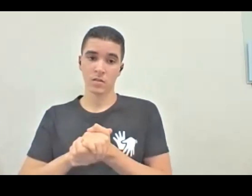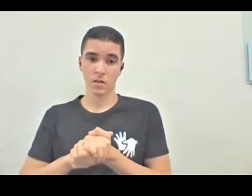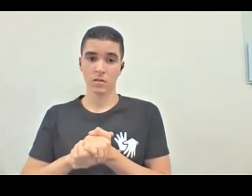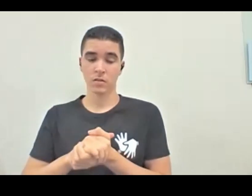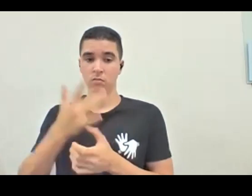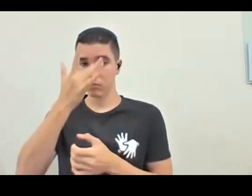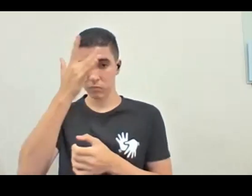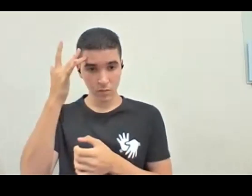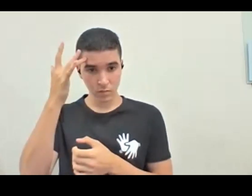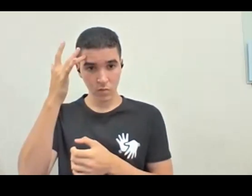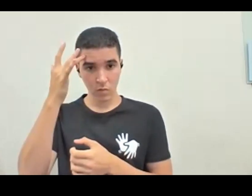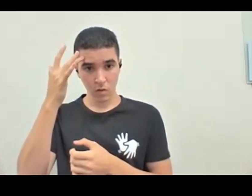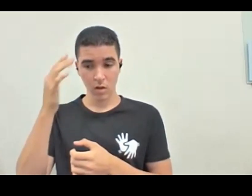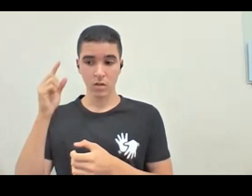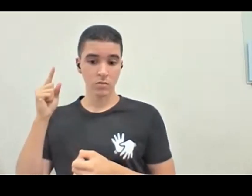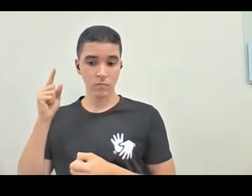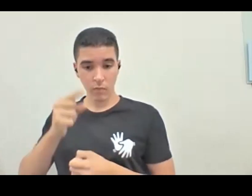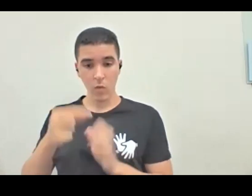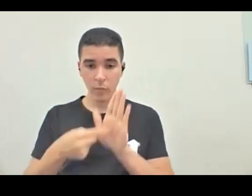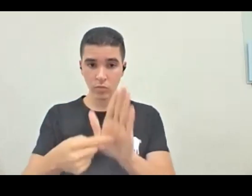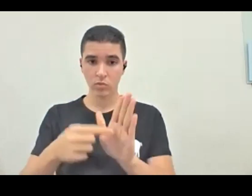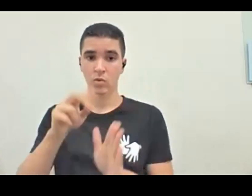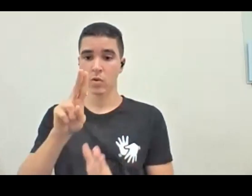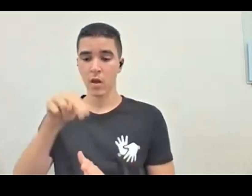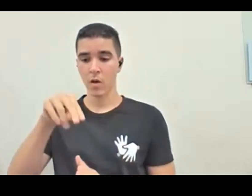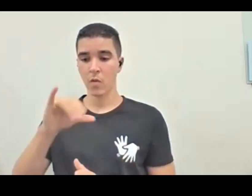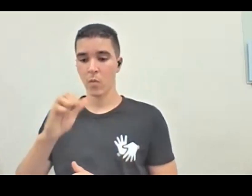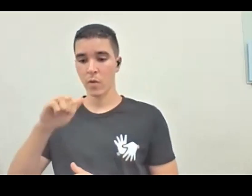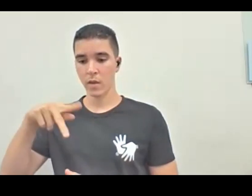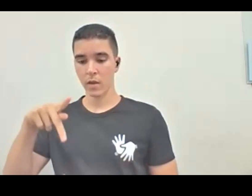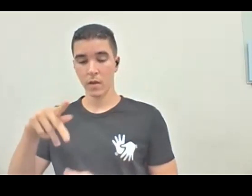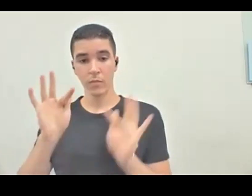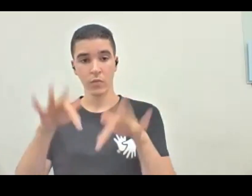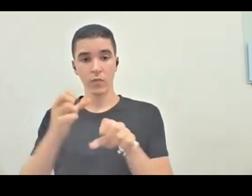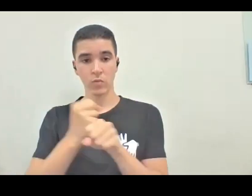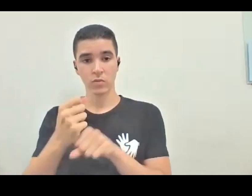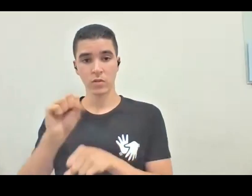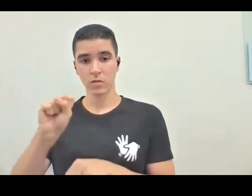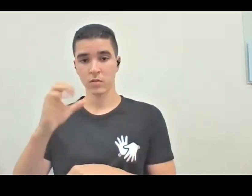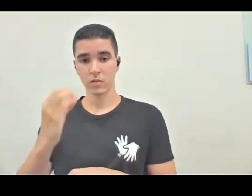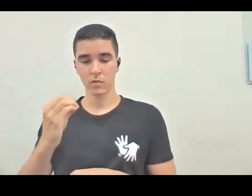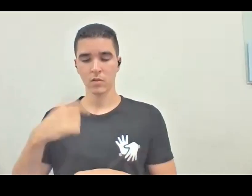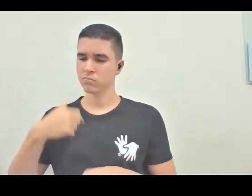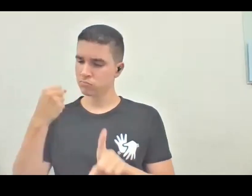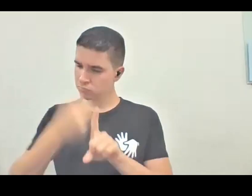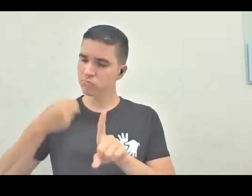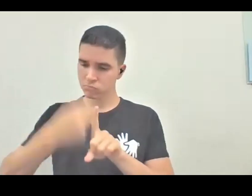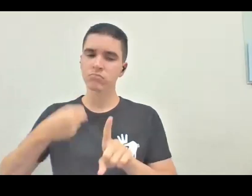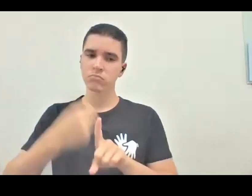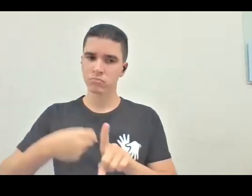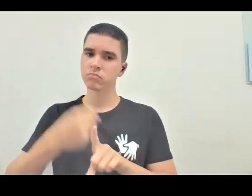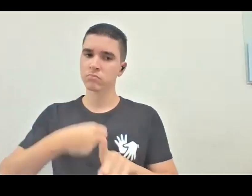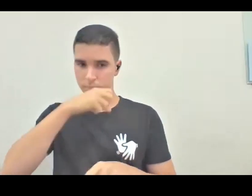para a Unicamp, no fim dos anos 80, então, se eu vivo brigando, tem lá uma